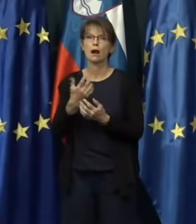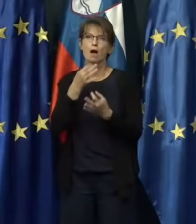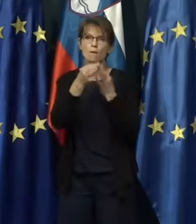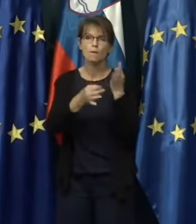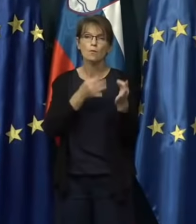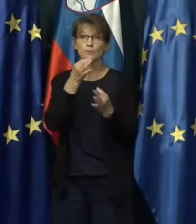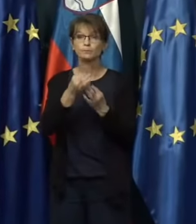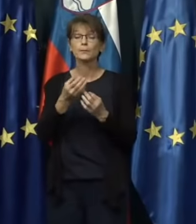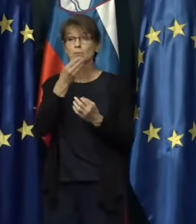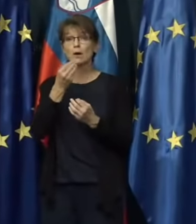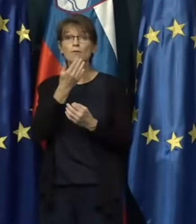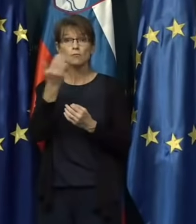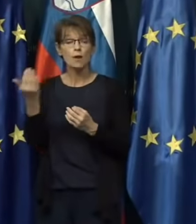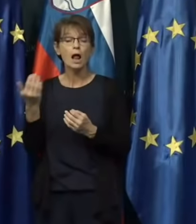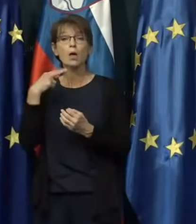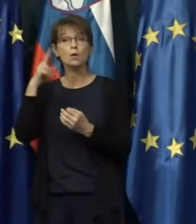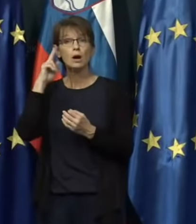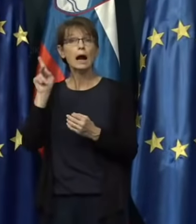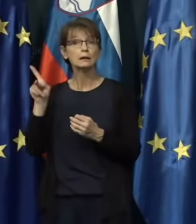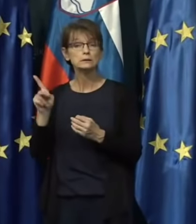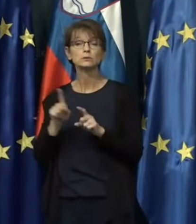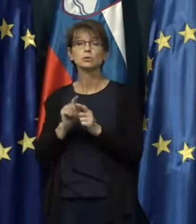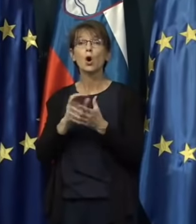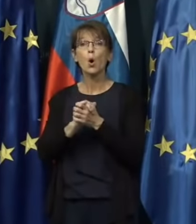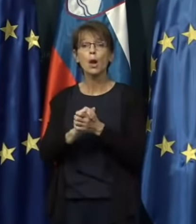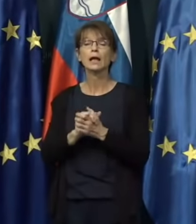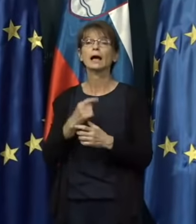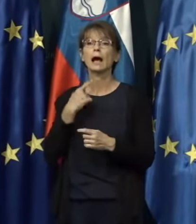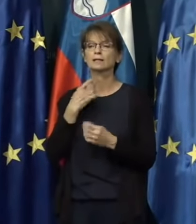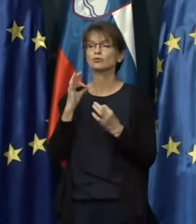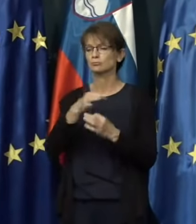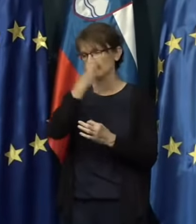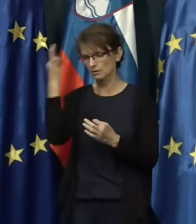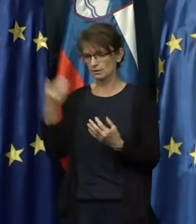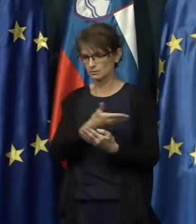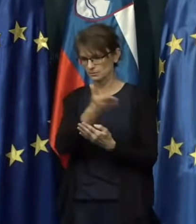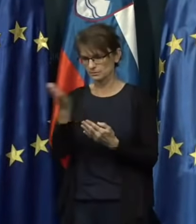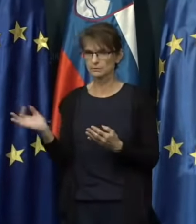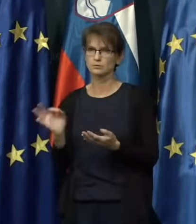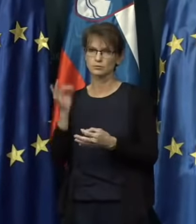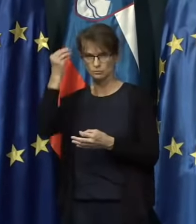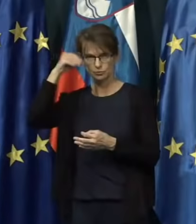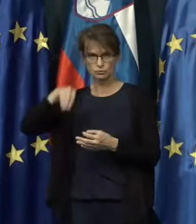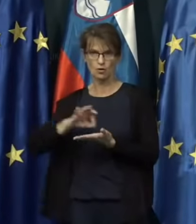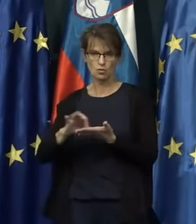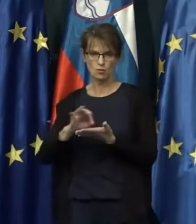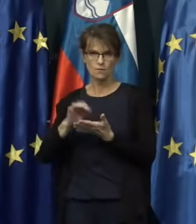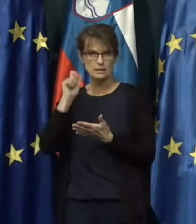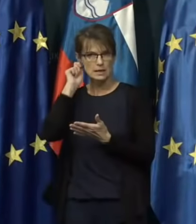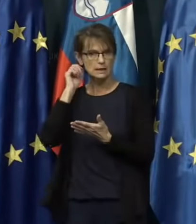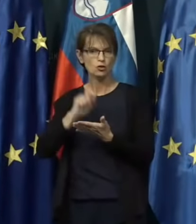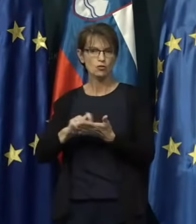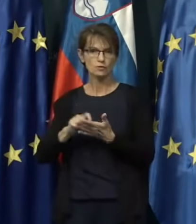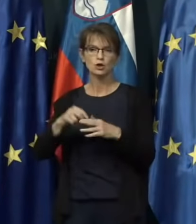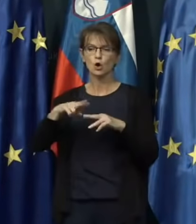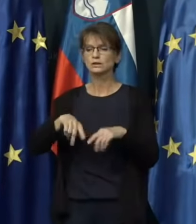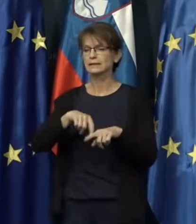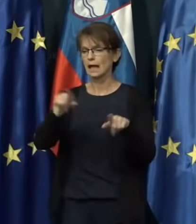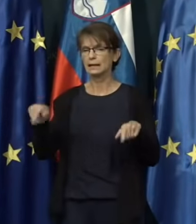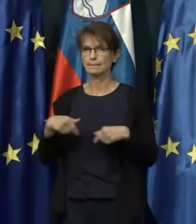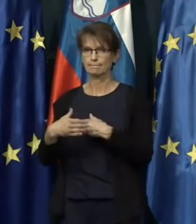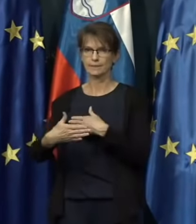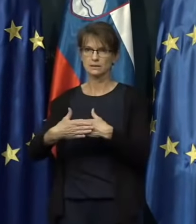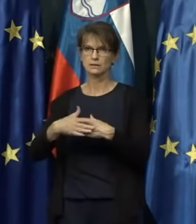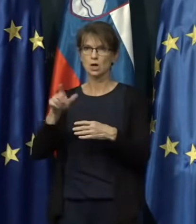Hvala lepa, gospod Kacin, hvala lepa, kolega Gantar, dober dan, spoštovane novinarke in novinari, ostali prisotni,